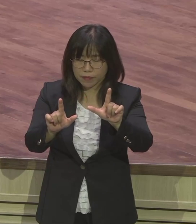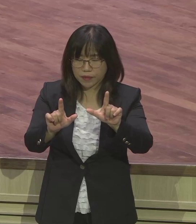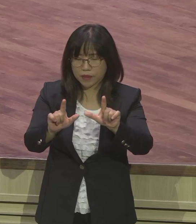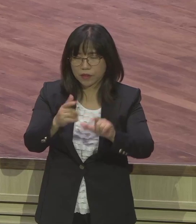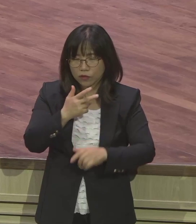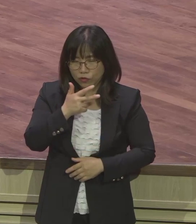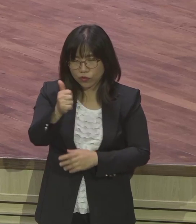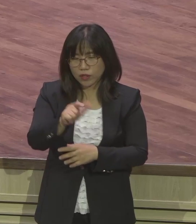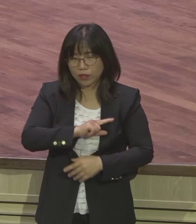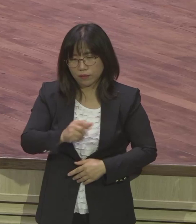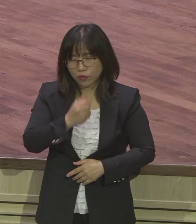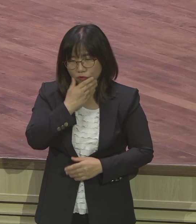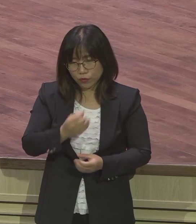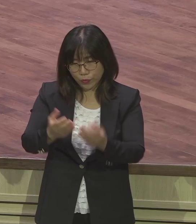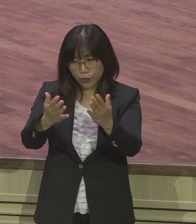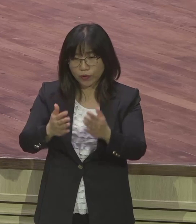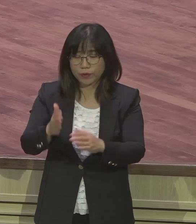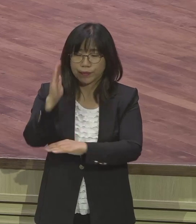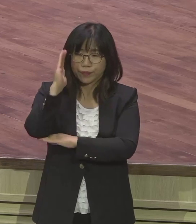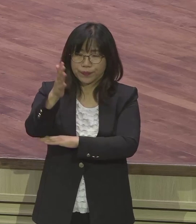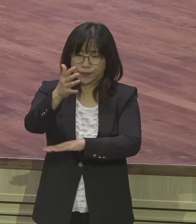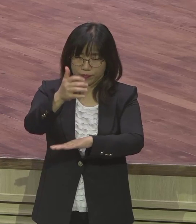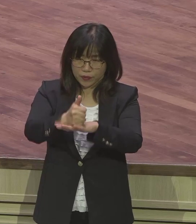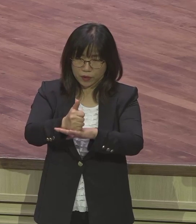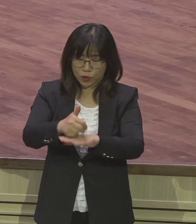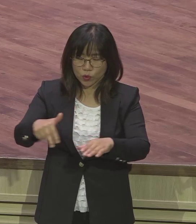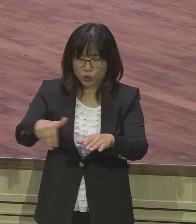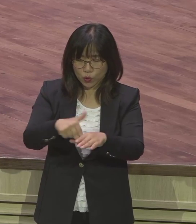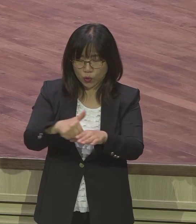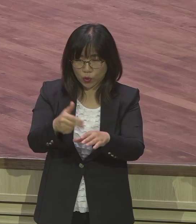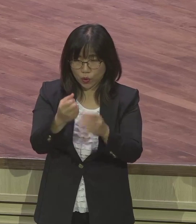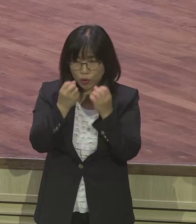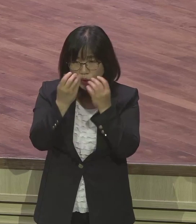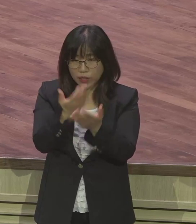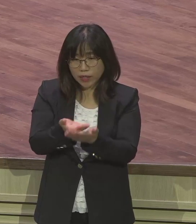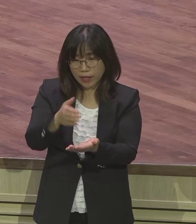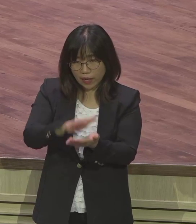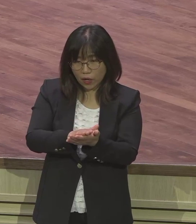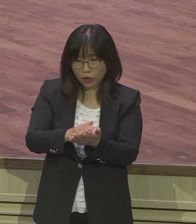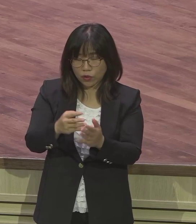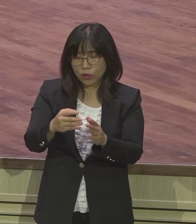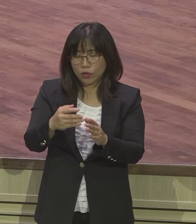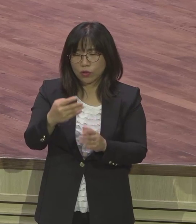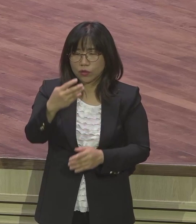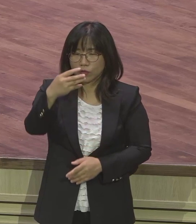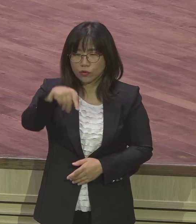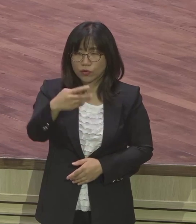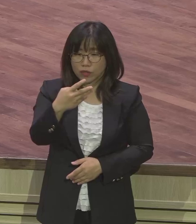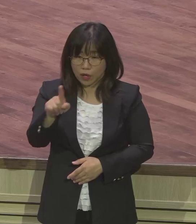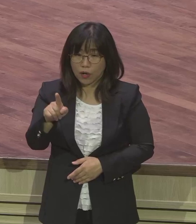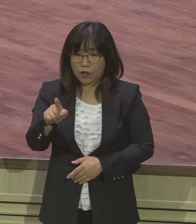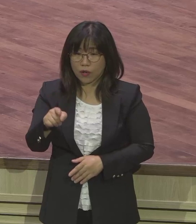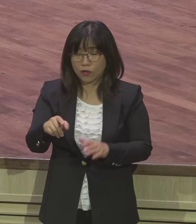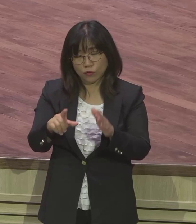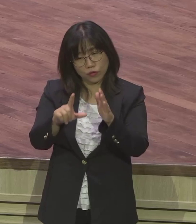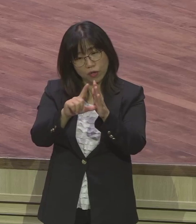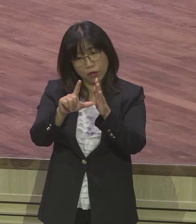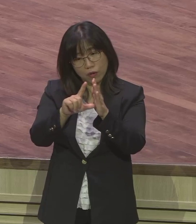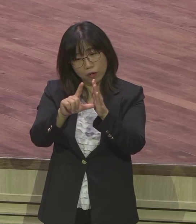결론입니다 종교개혁자 마틴 루트가 식사한다고 이렇게 빵을 이렇게 빵조각을 이렇게